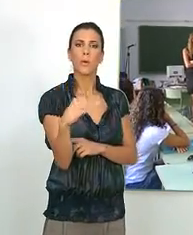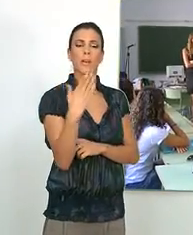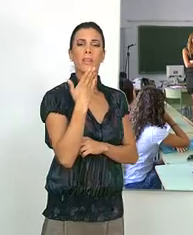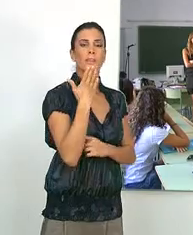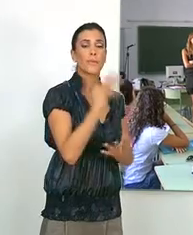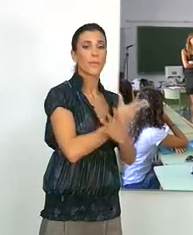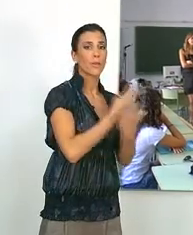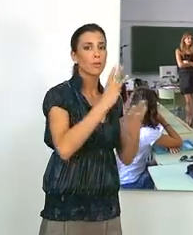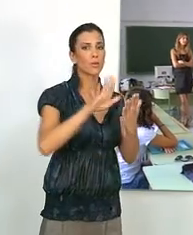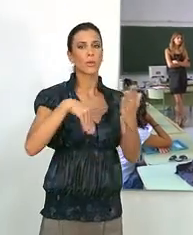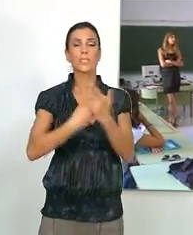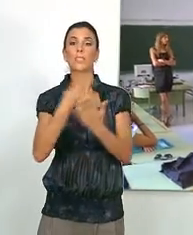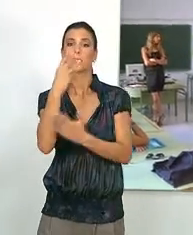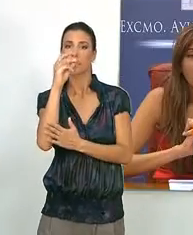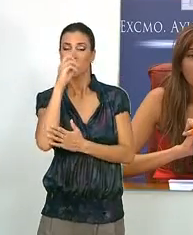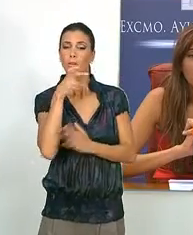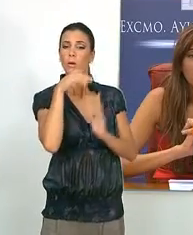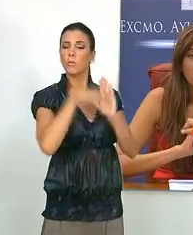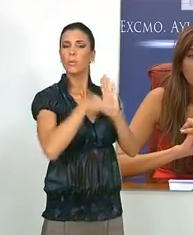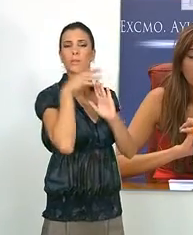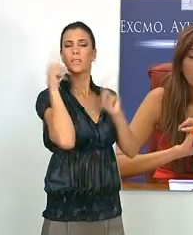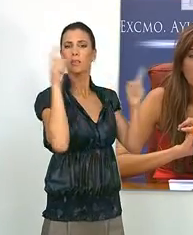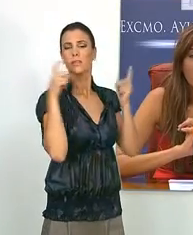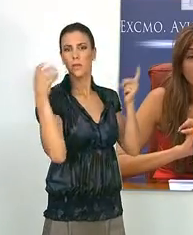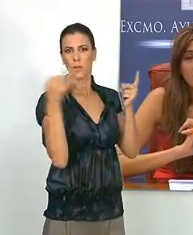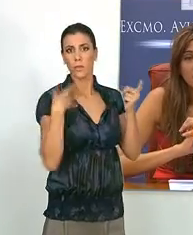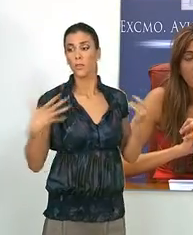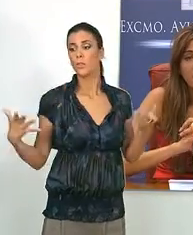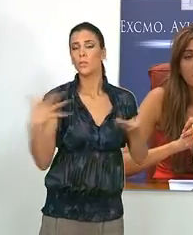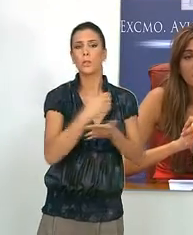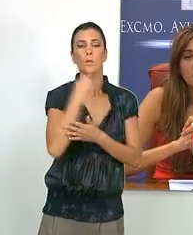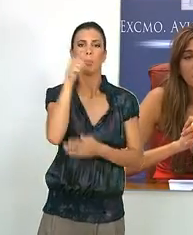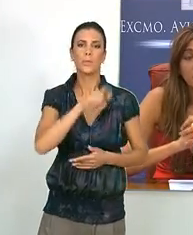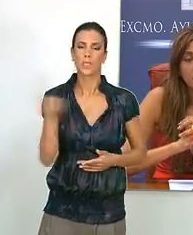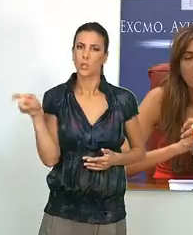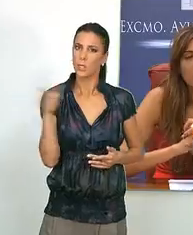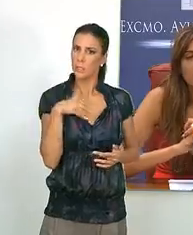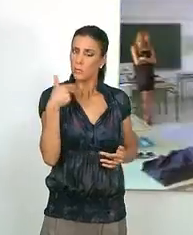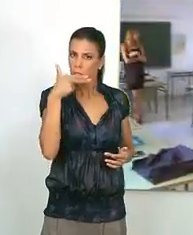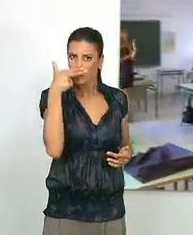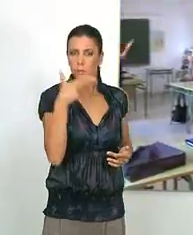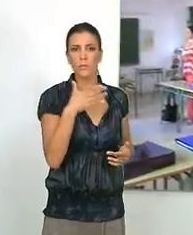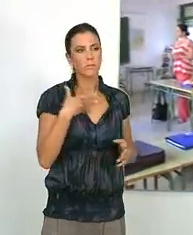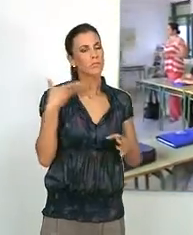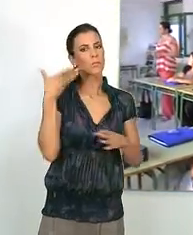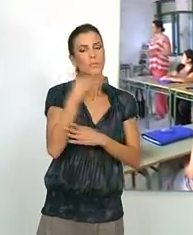18 a 30 años. El programa pretende alentar a todas las personas para que terminen sus